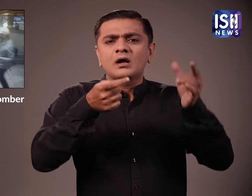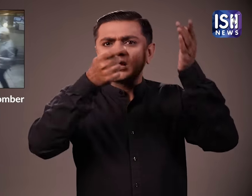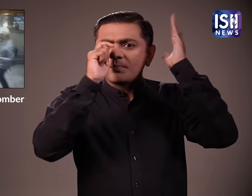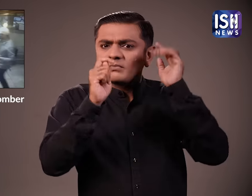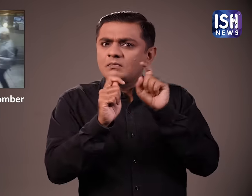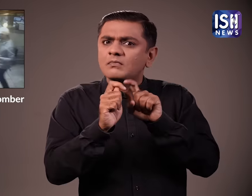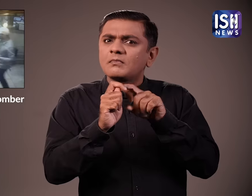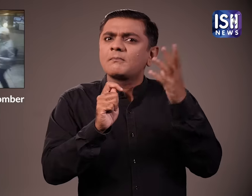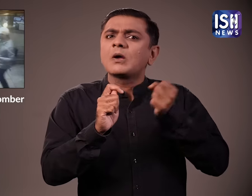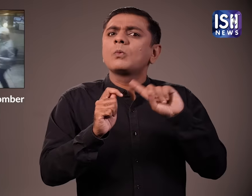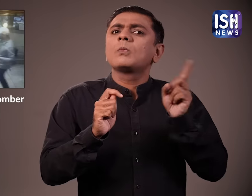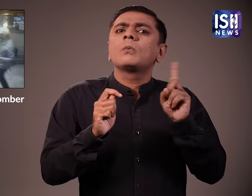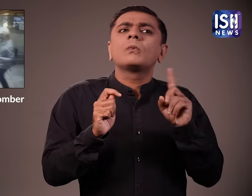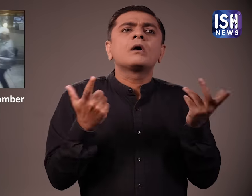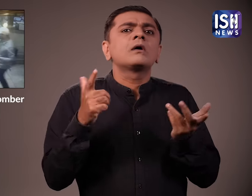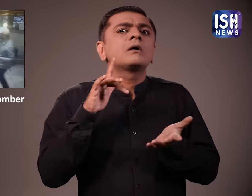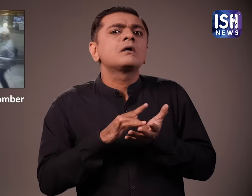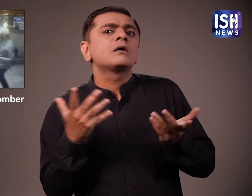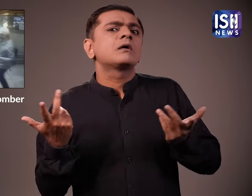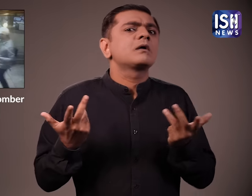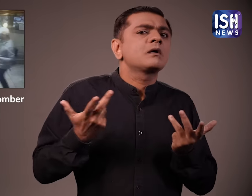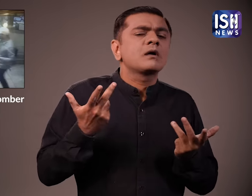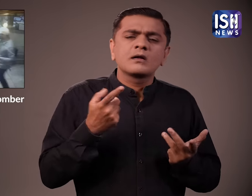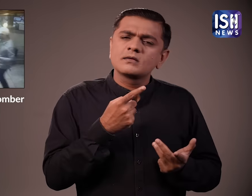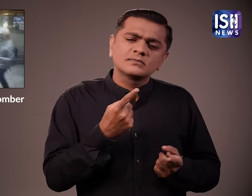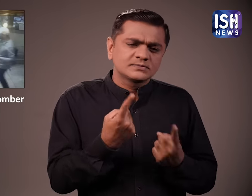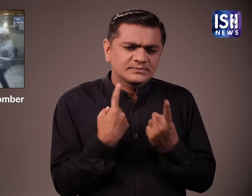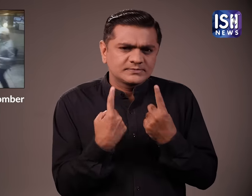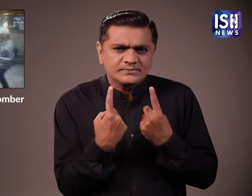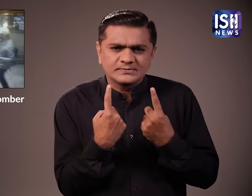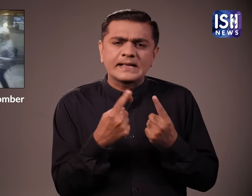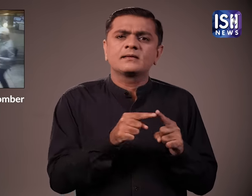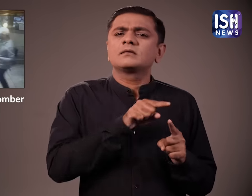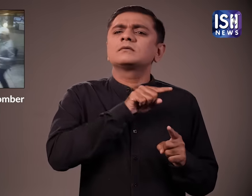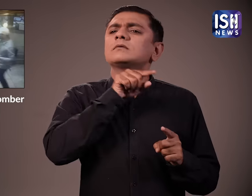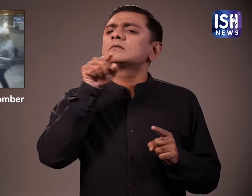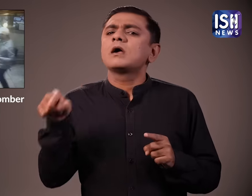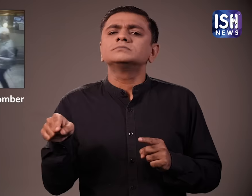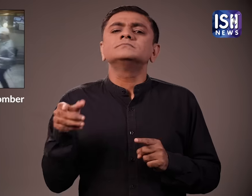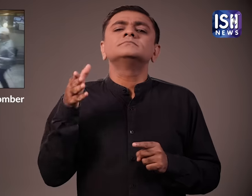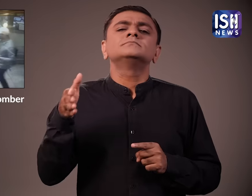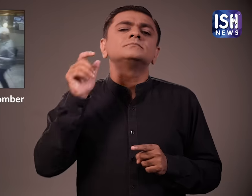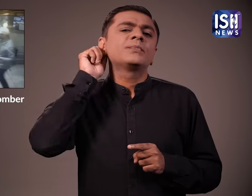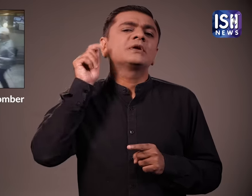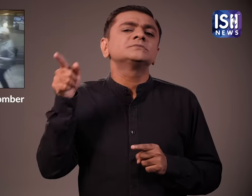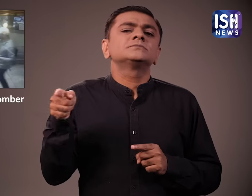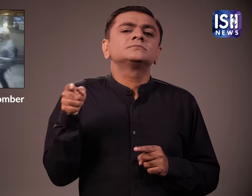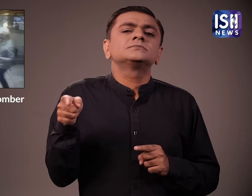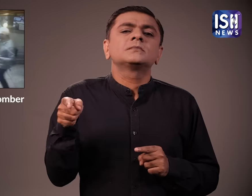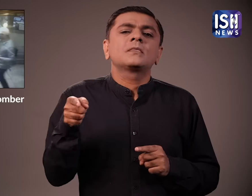टोपी को ट्रैक करने के बाद अधिकारियों को पता चला कि टोपी चिन्नई की एक दुकान से खरी दी गई